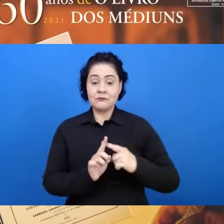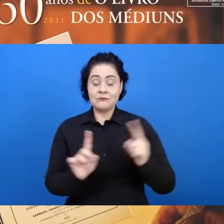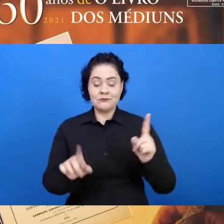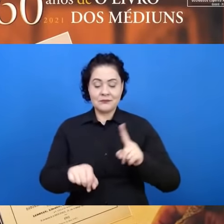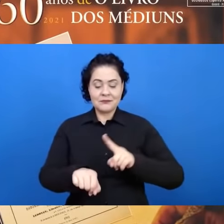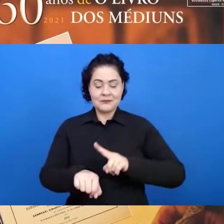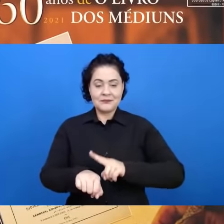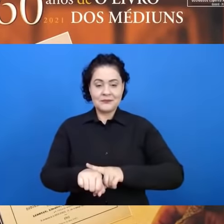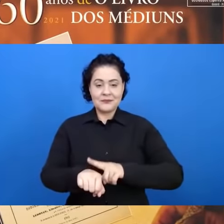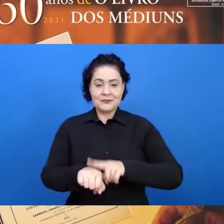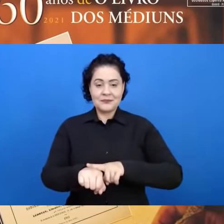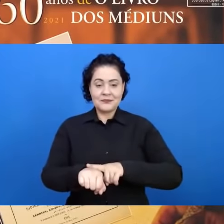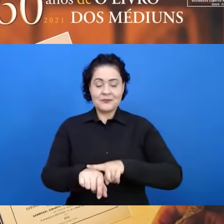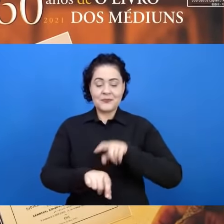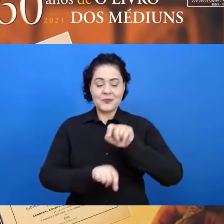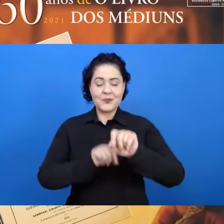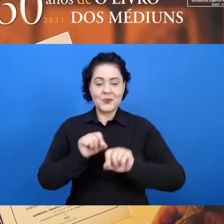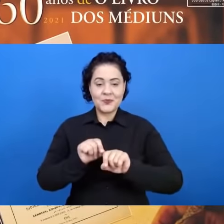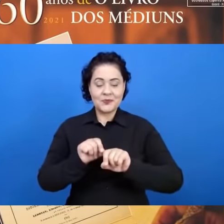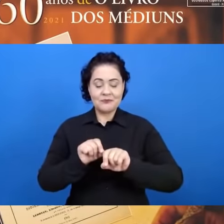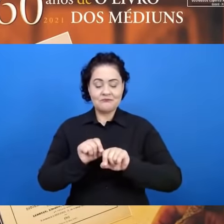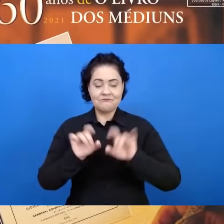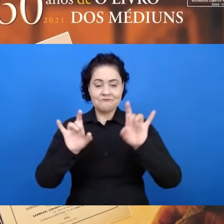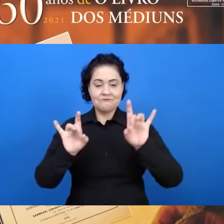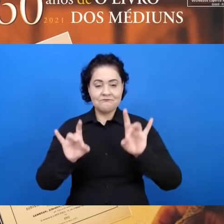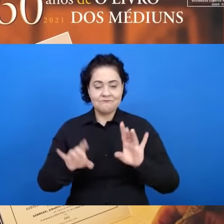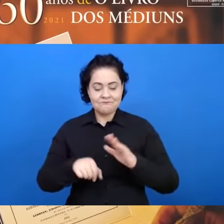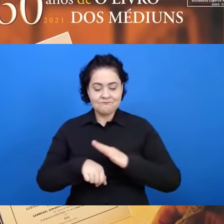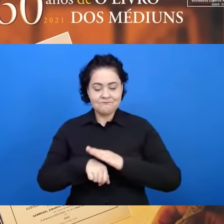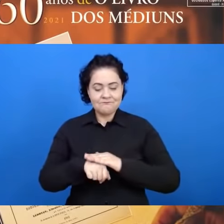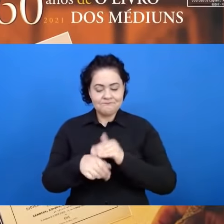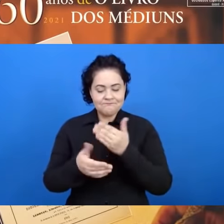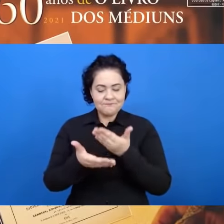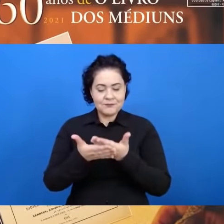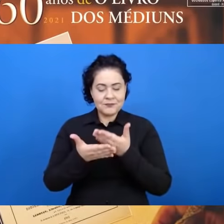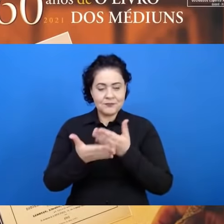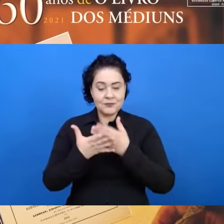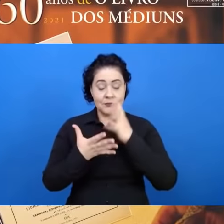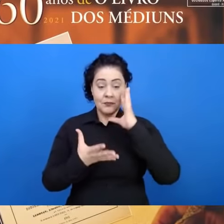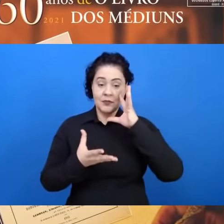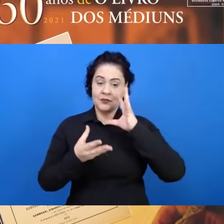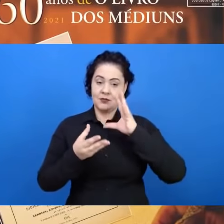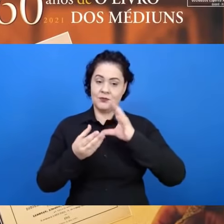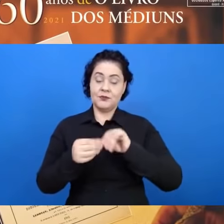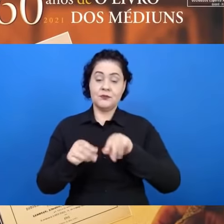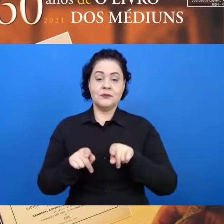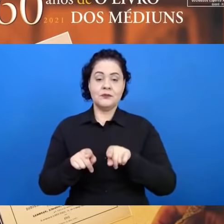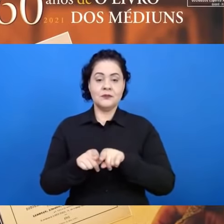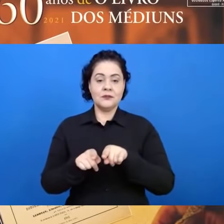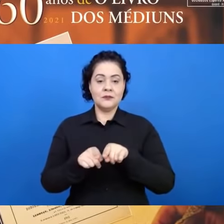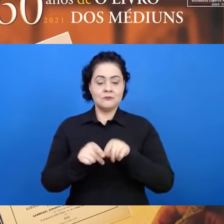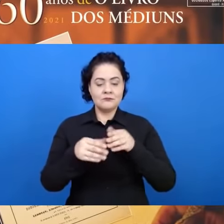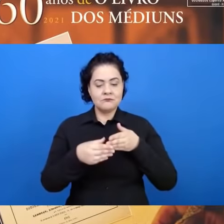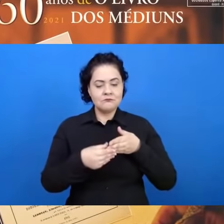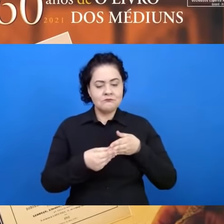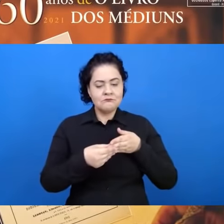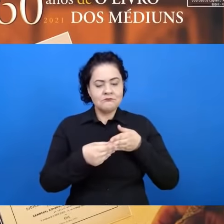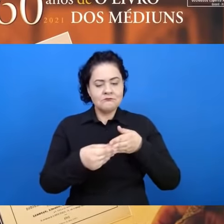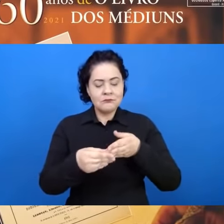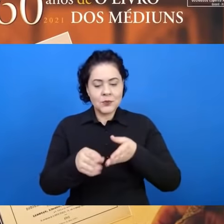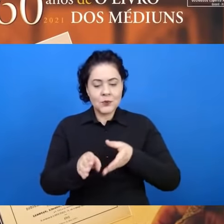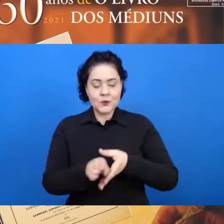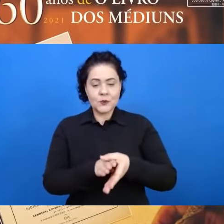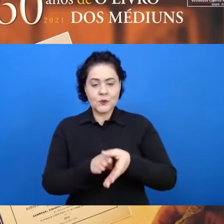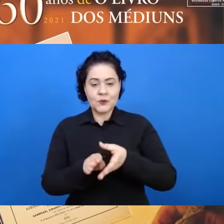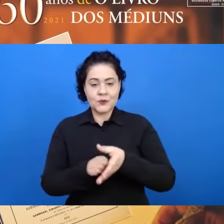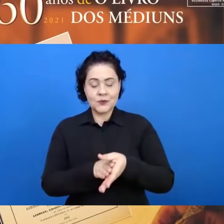recebeu, assim, estudo, tamanha compreensão e tamanha orientação para que o seu uso possa ser,